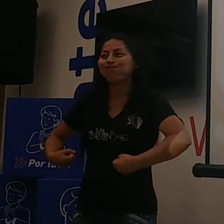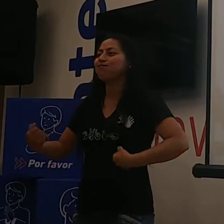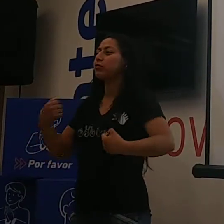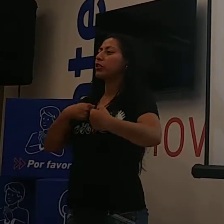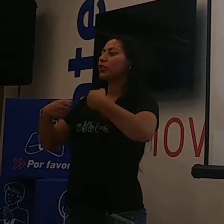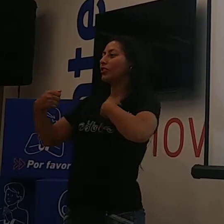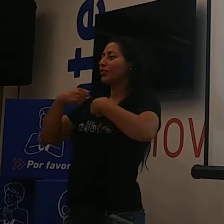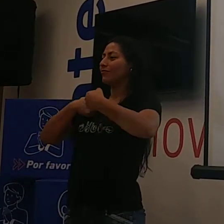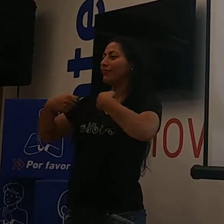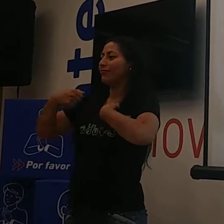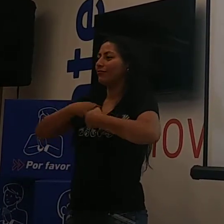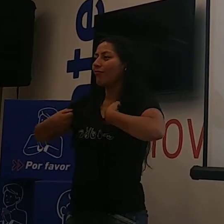gorila